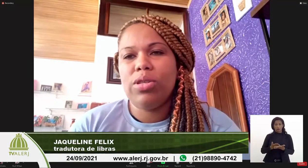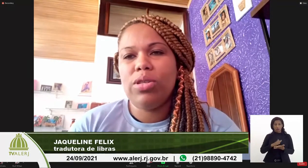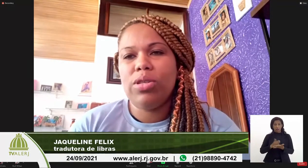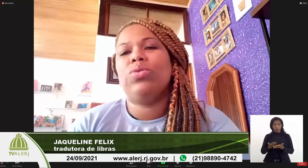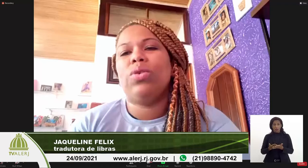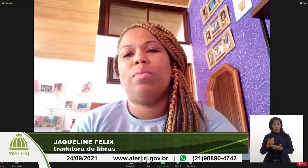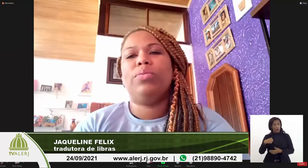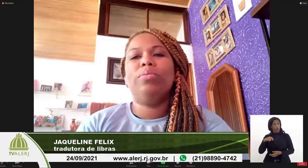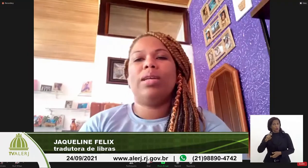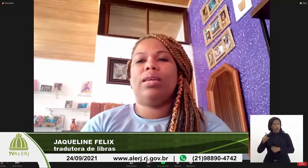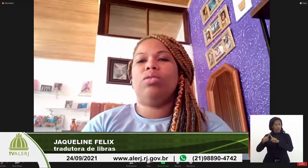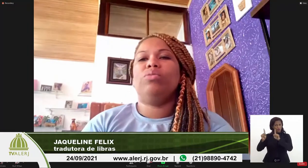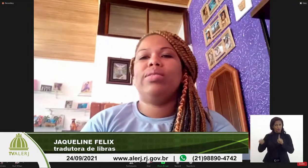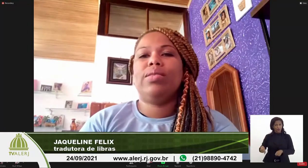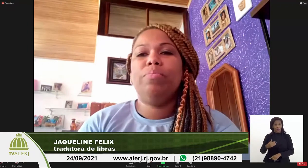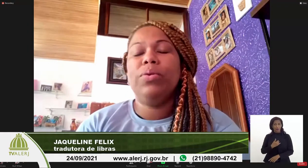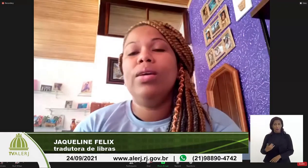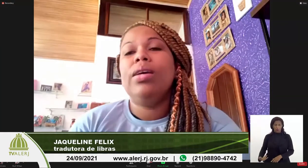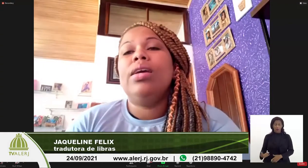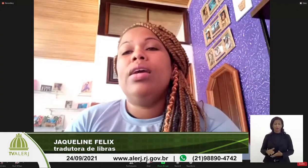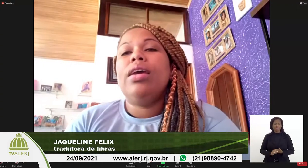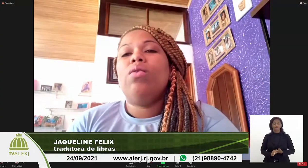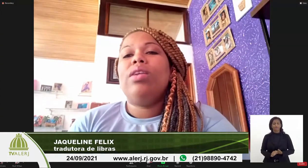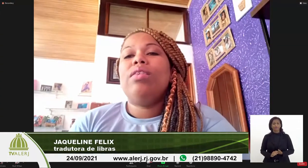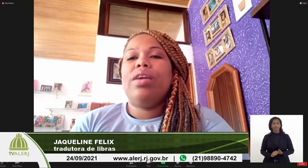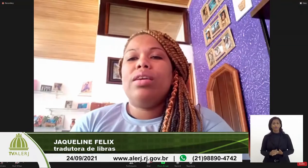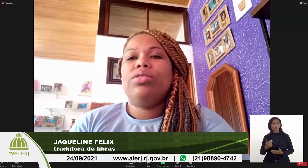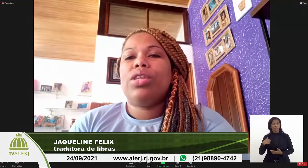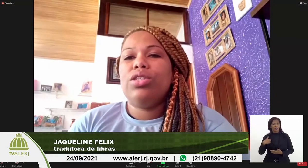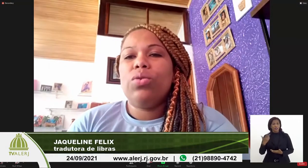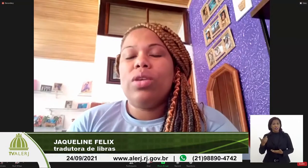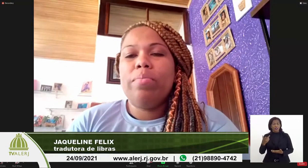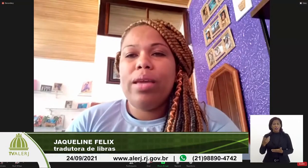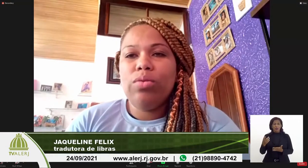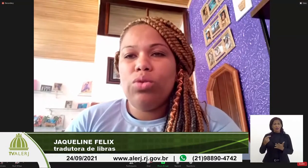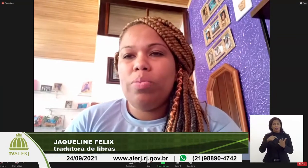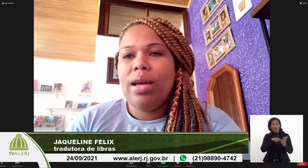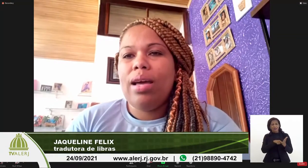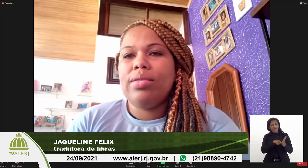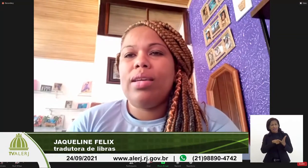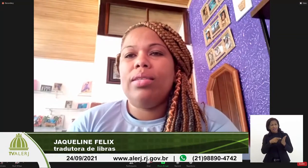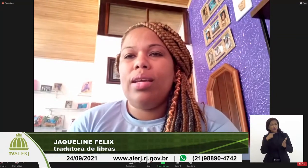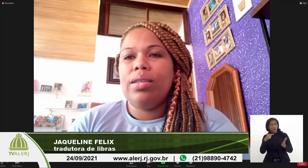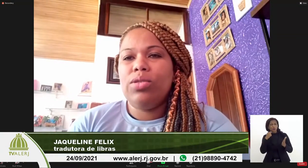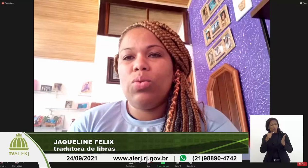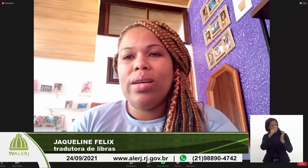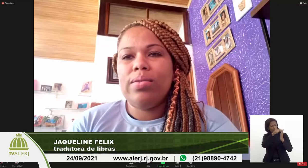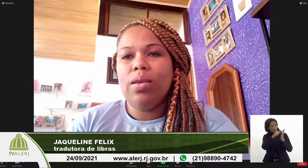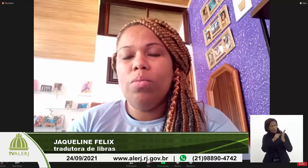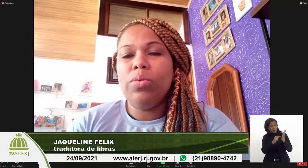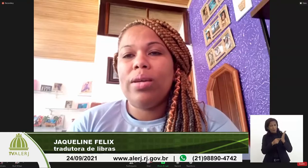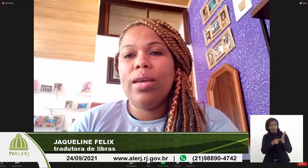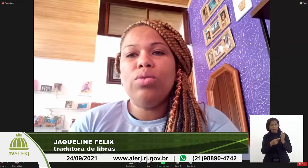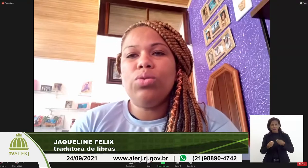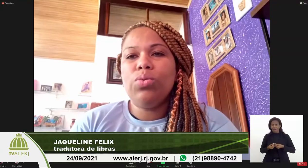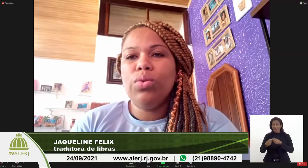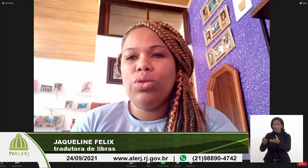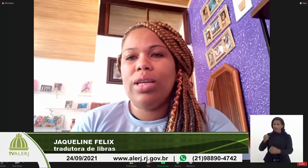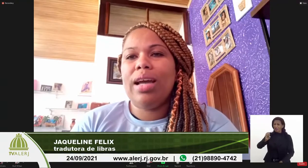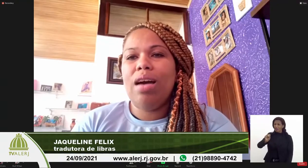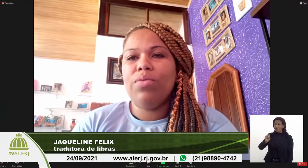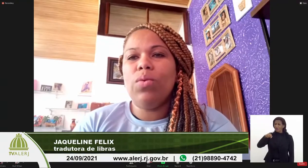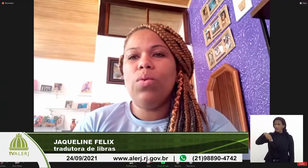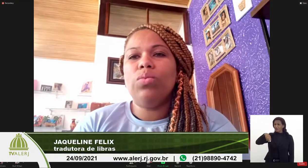de livros, que eu sou funcionária pública aqui no município, eu levei esses questionamentos para a Secretaria de Educação, por que os